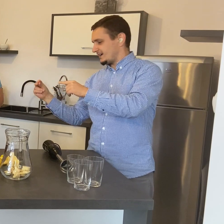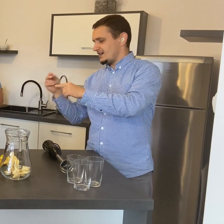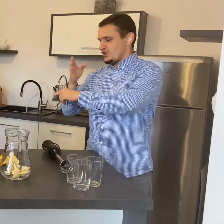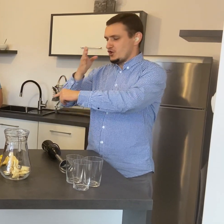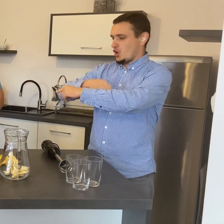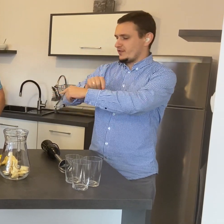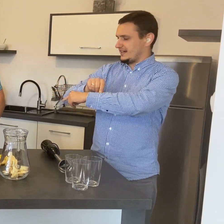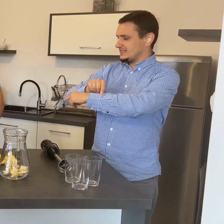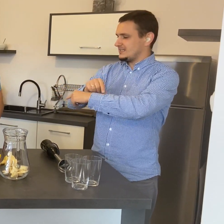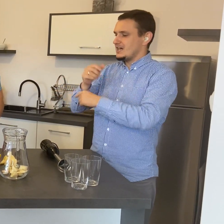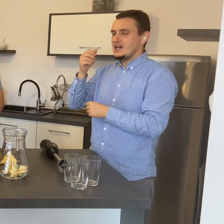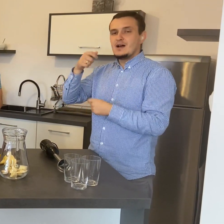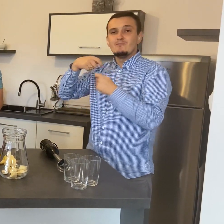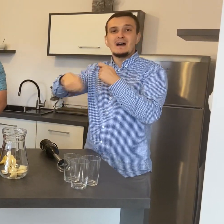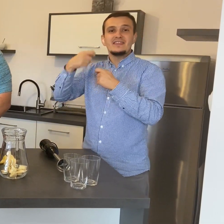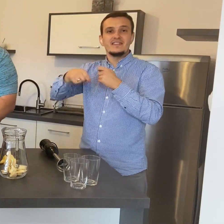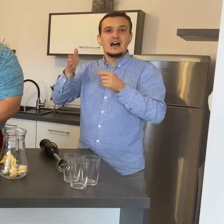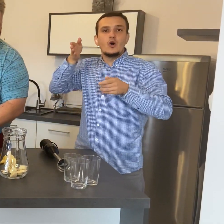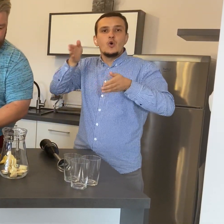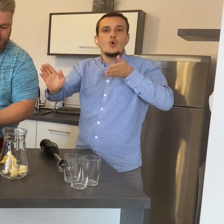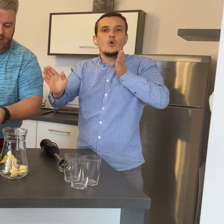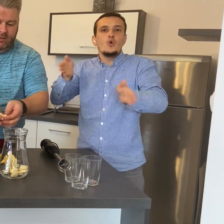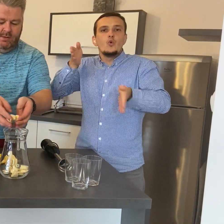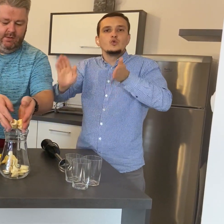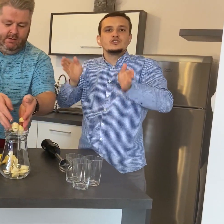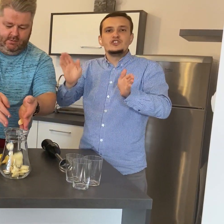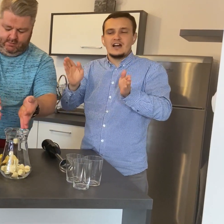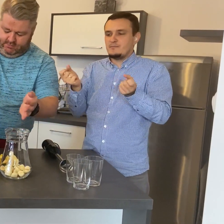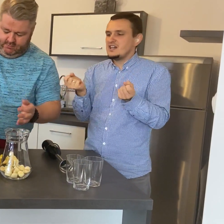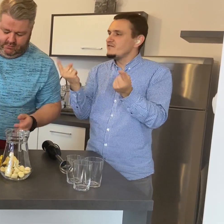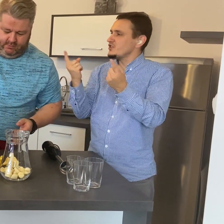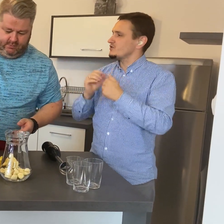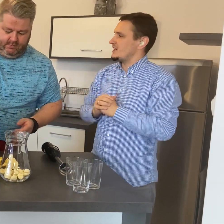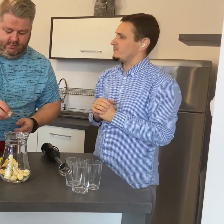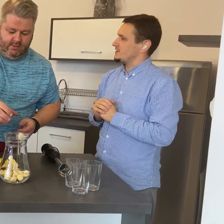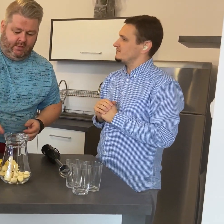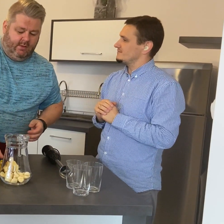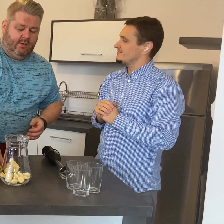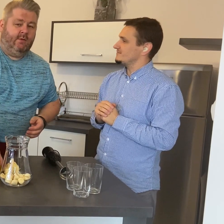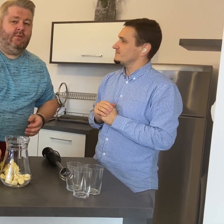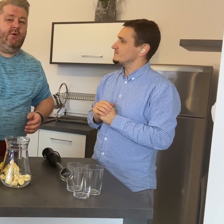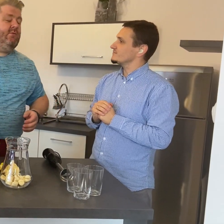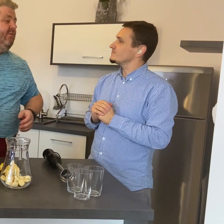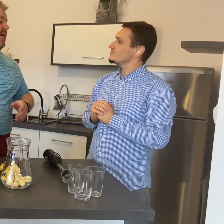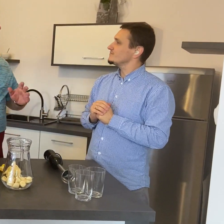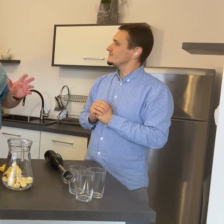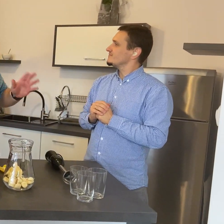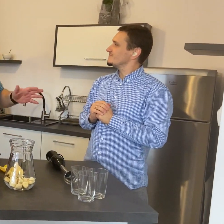i koniec banana ucinamy i wyrzutamy? Są fakty i mity.